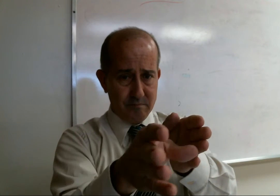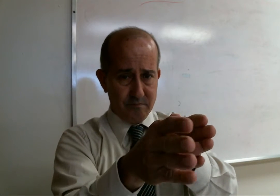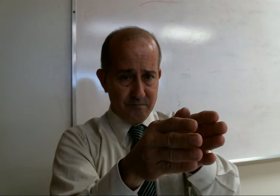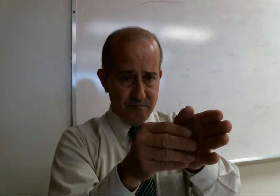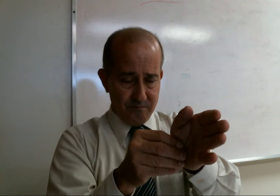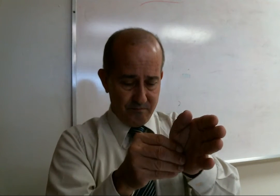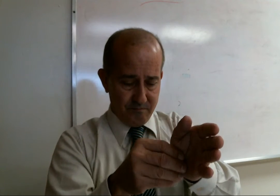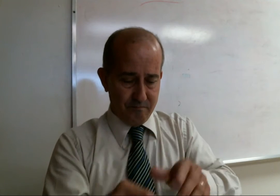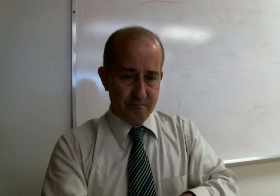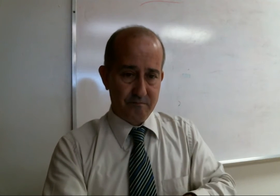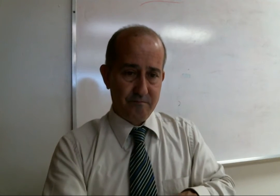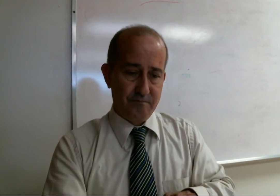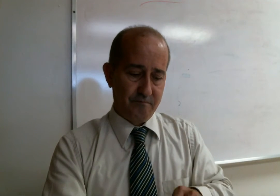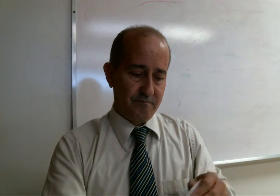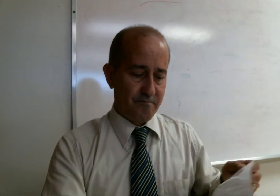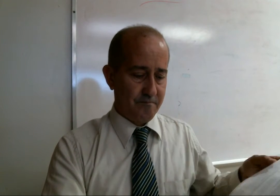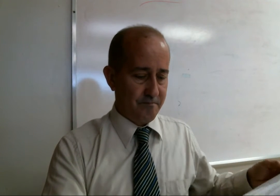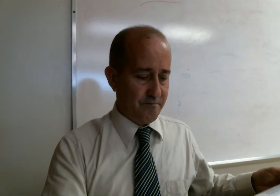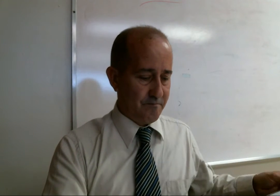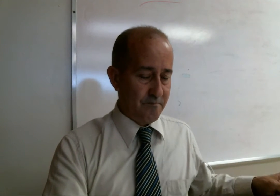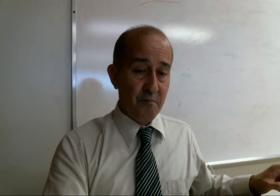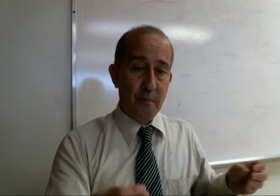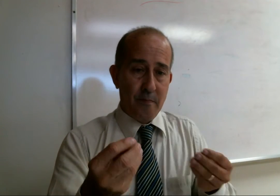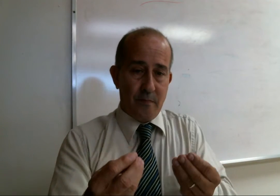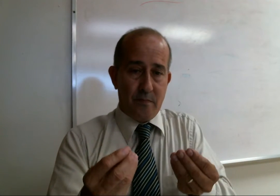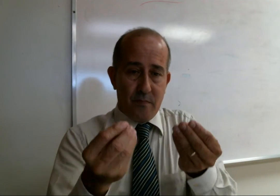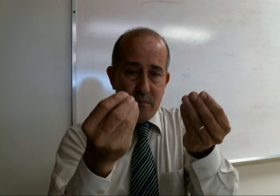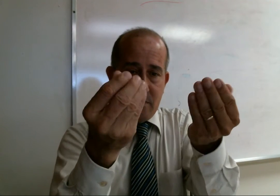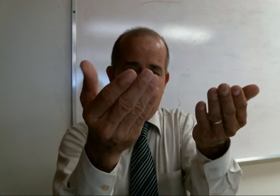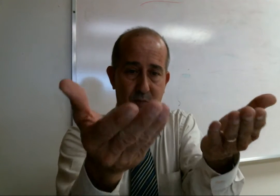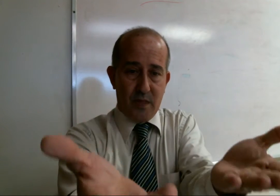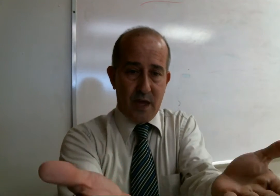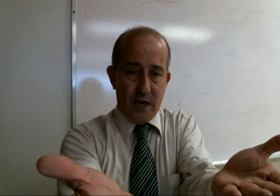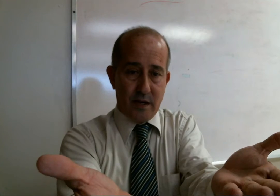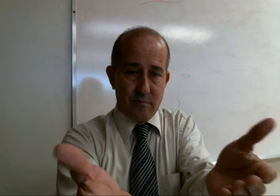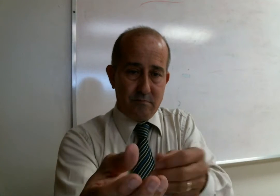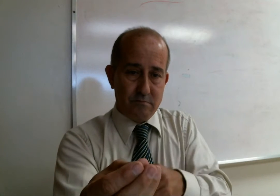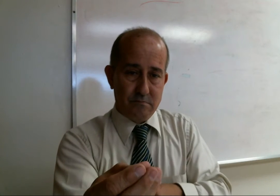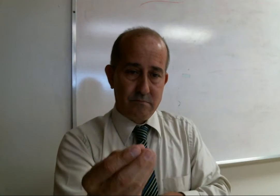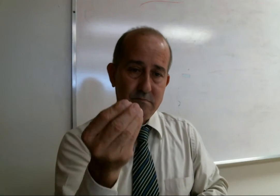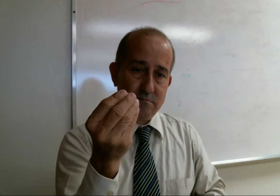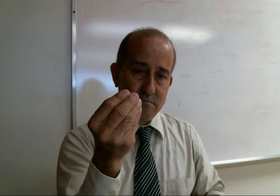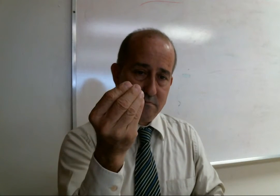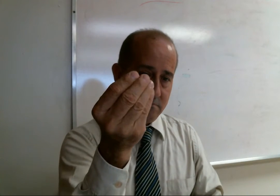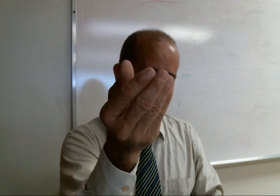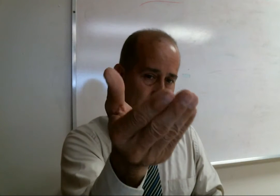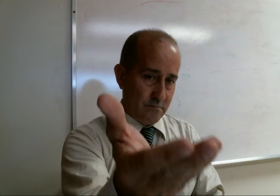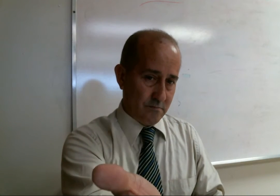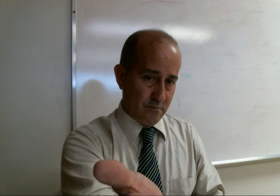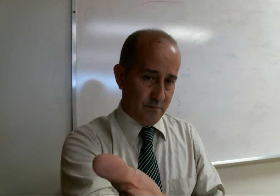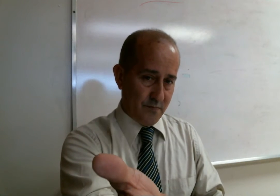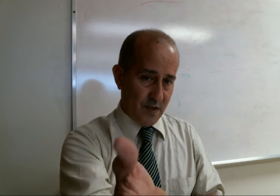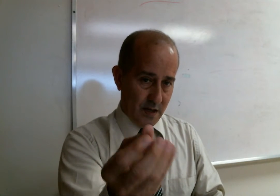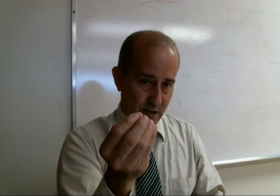dar, dar,